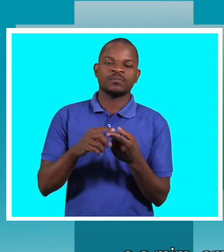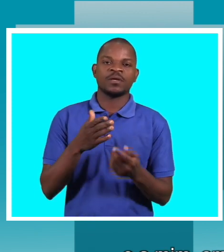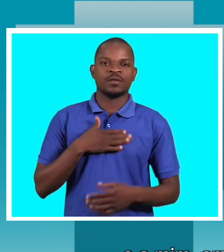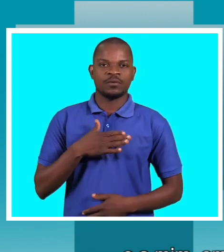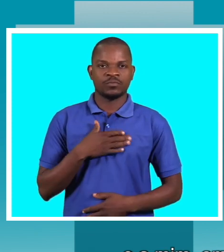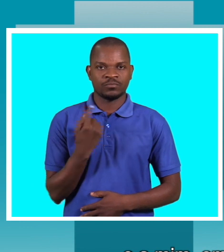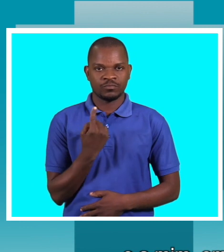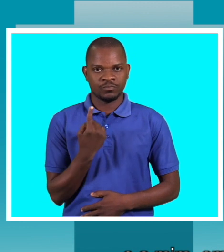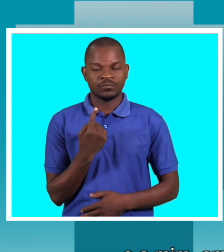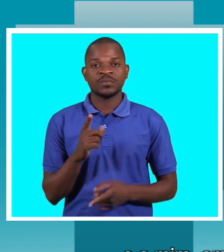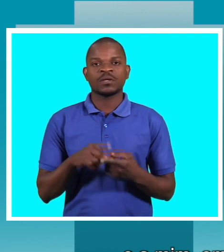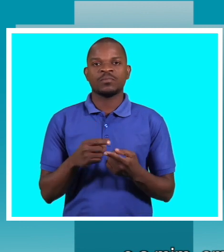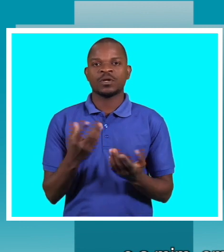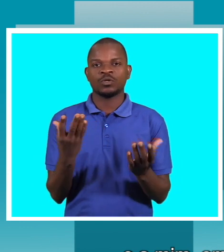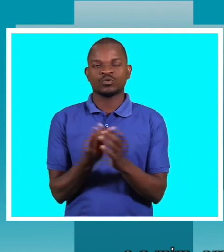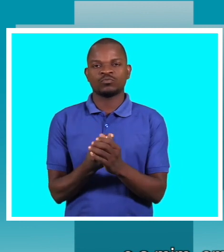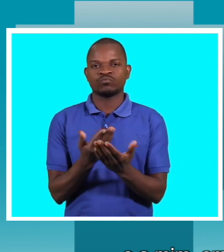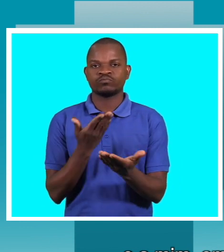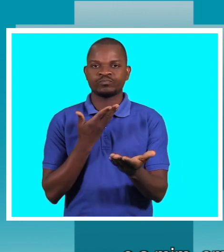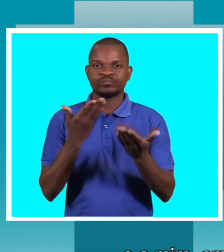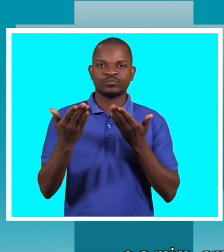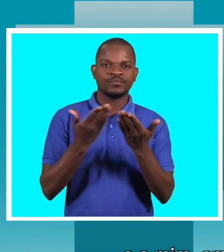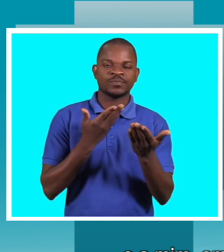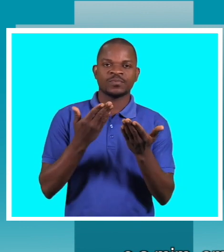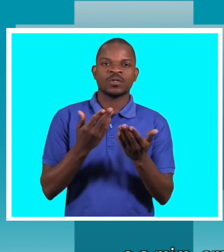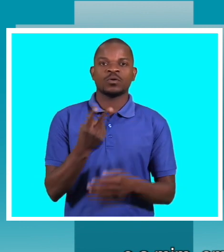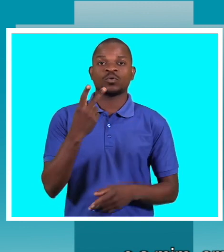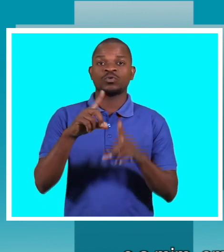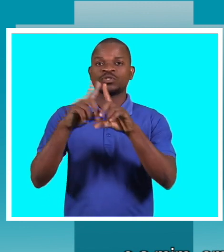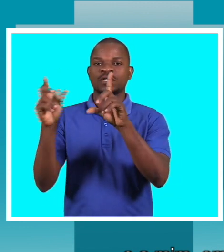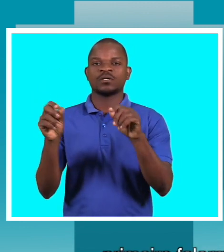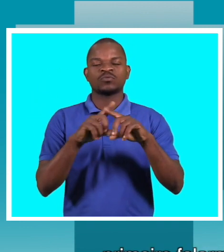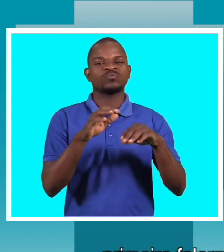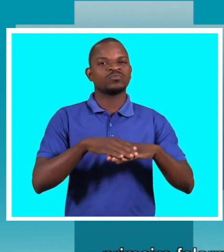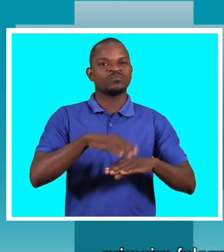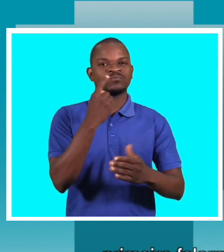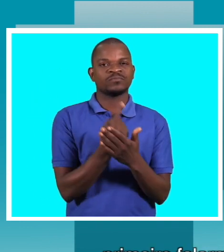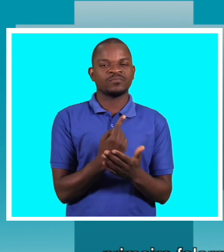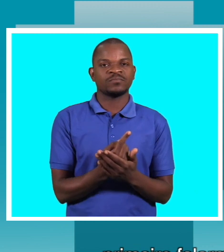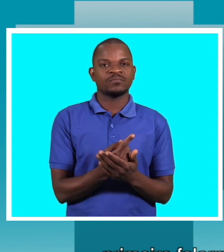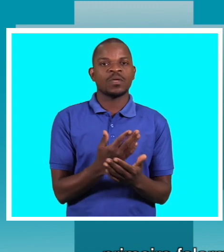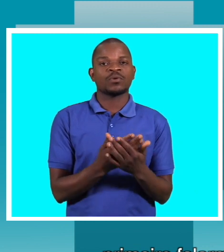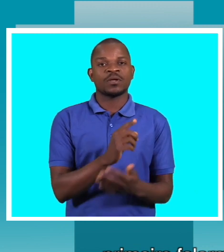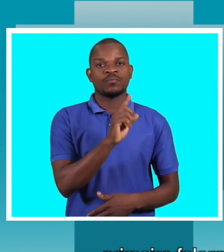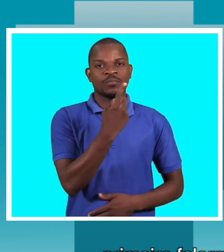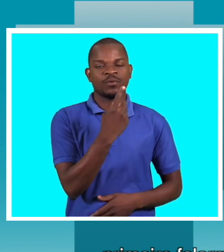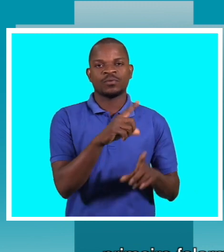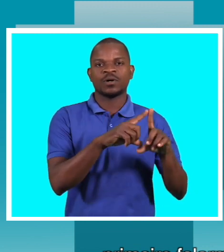para juntos discutirmos esses dois temas que julgo ser importantes. Primeiro falarmos sobre a questão da pessoa